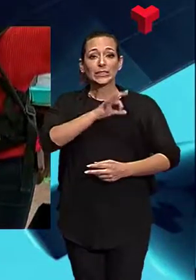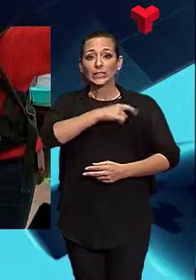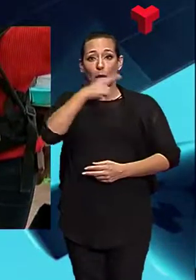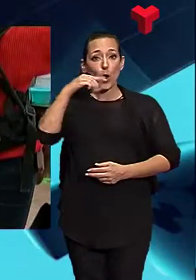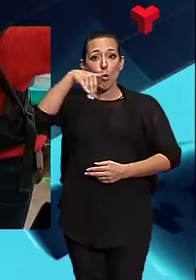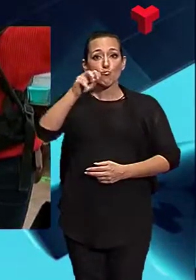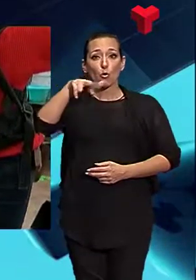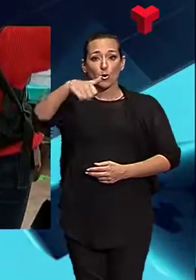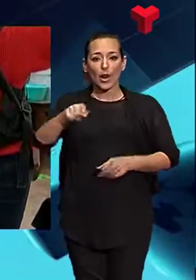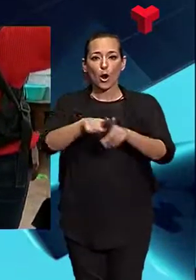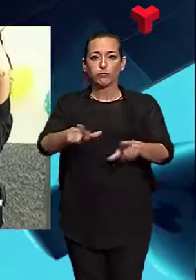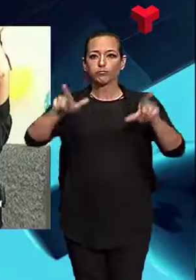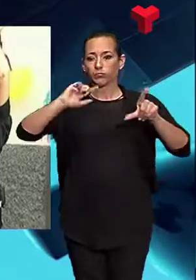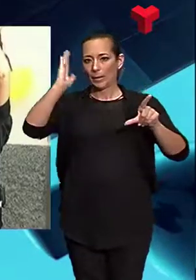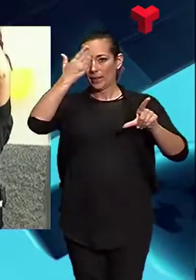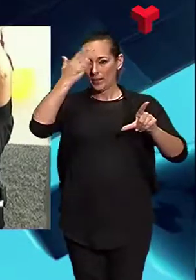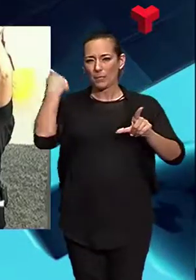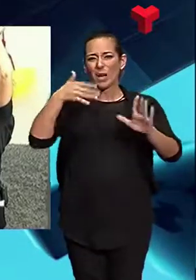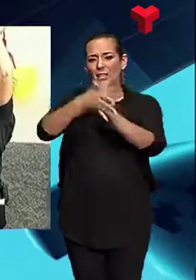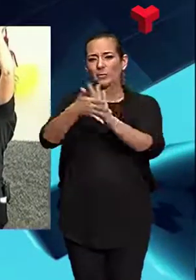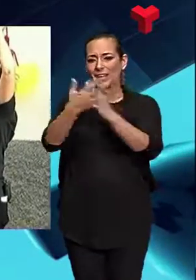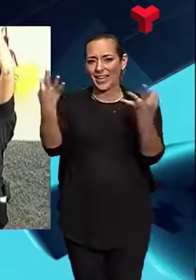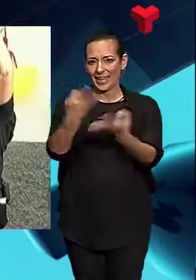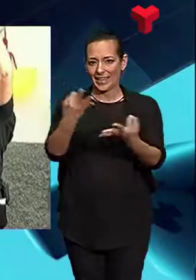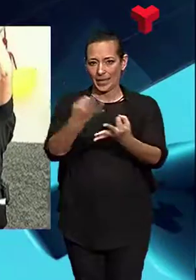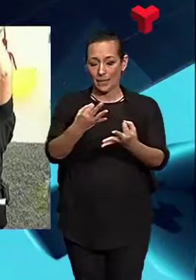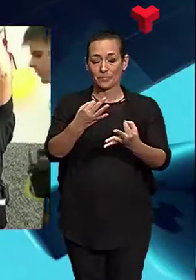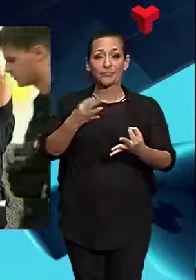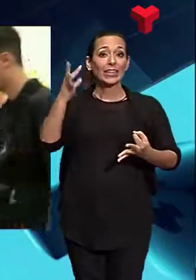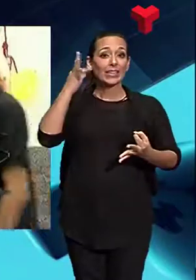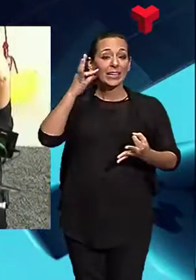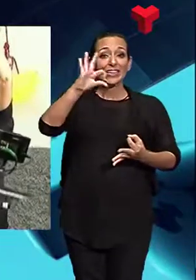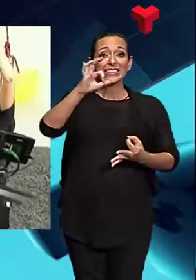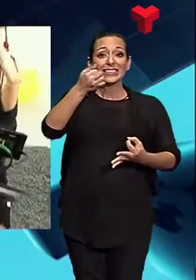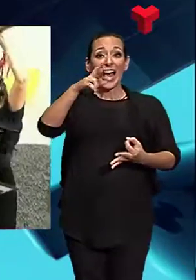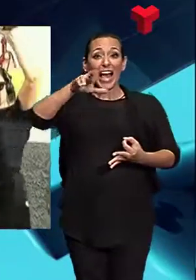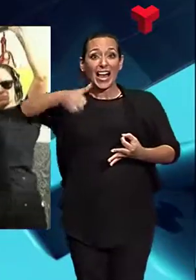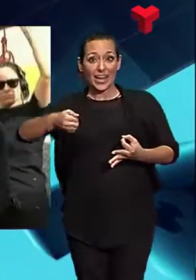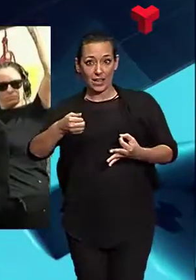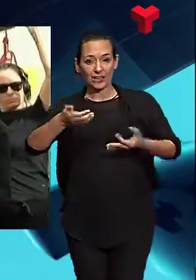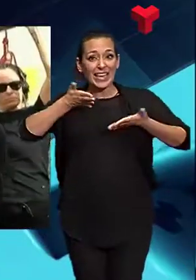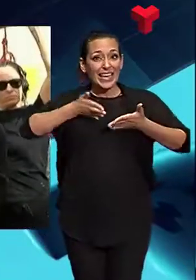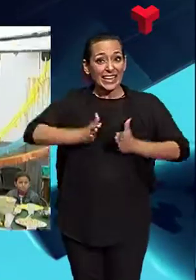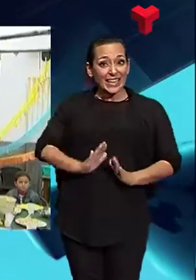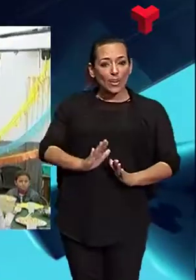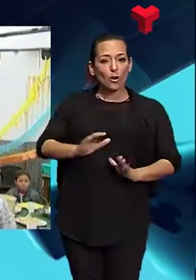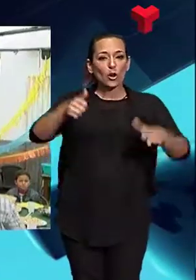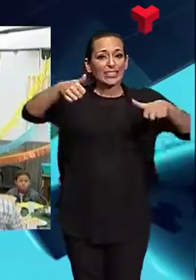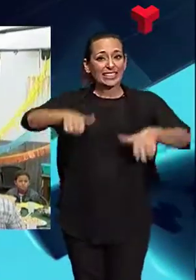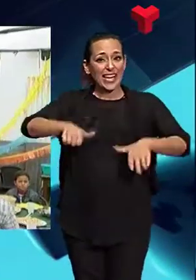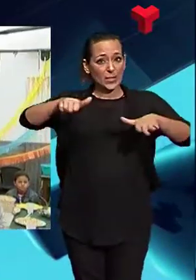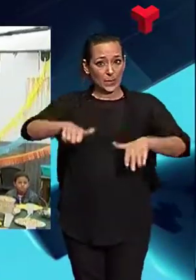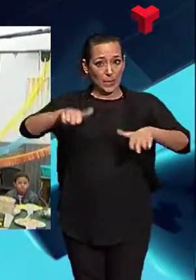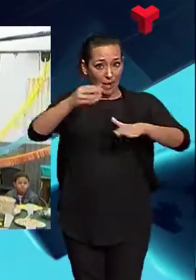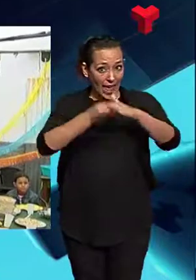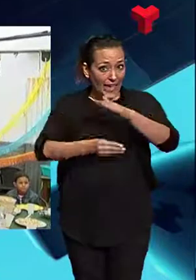la història de Sara, una noia de 23 anys que té un fill de sis mesos. El que més desitja és treballar, recuperar la seva